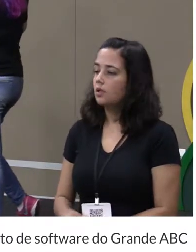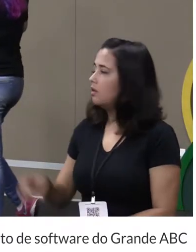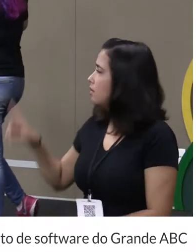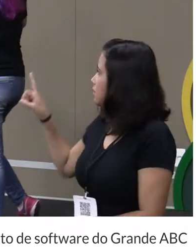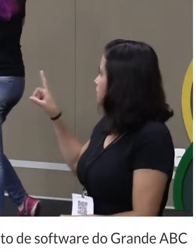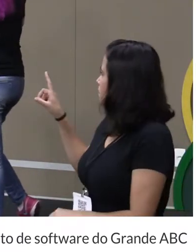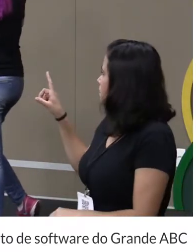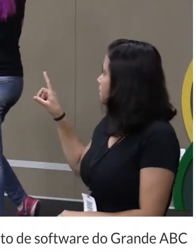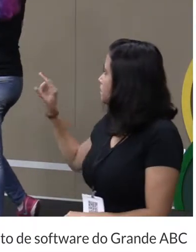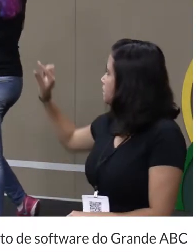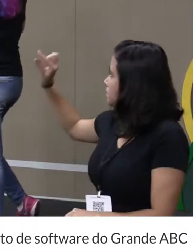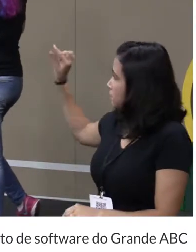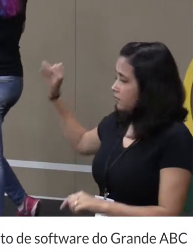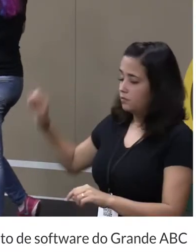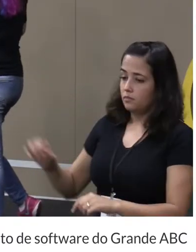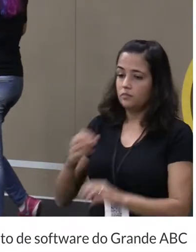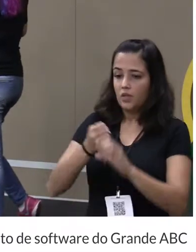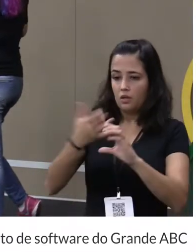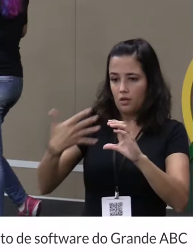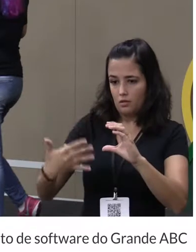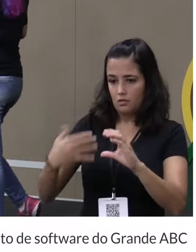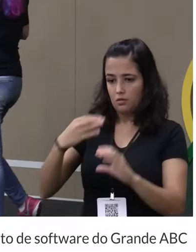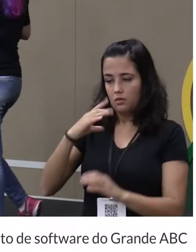em cima, na classe,